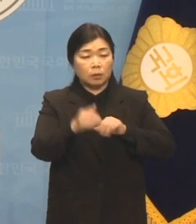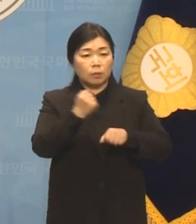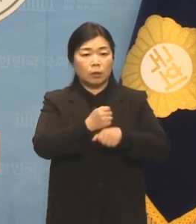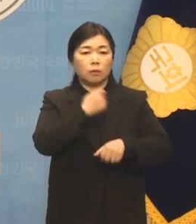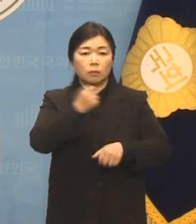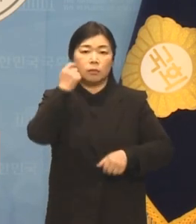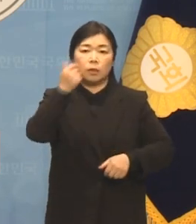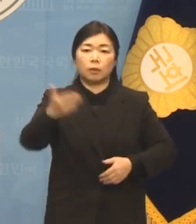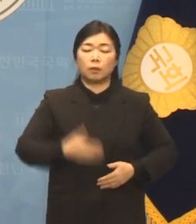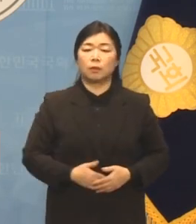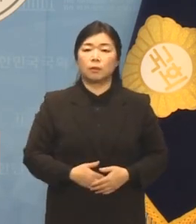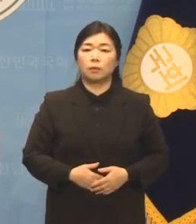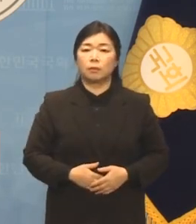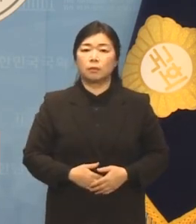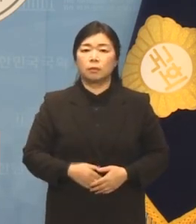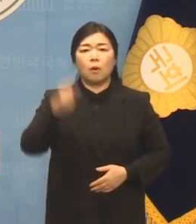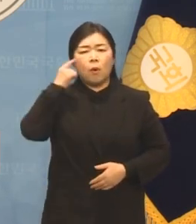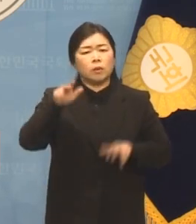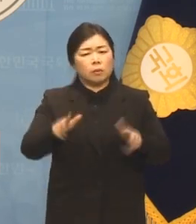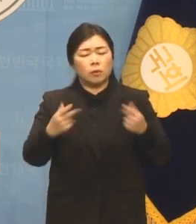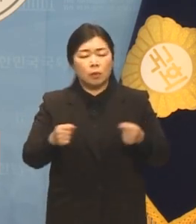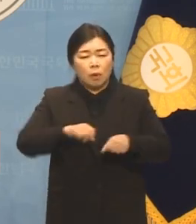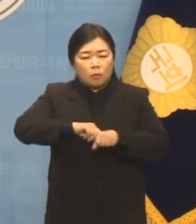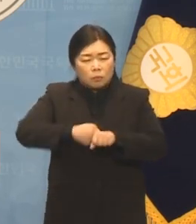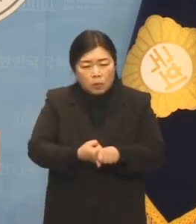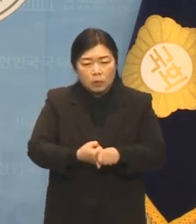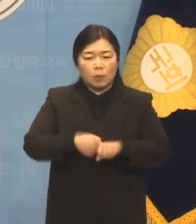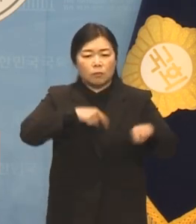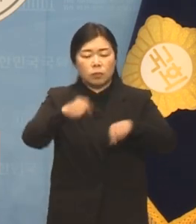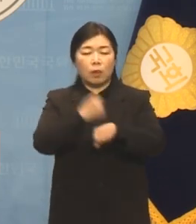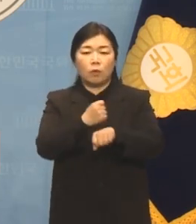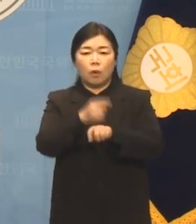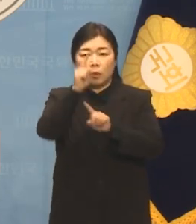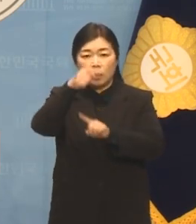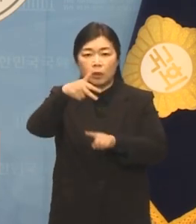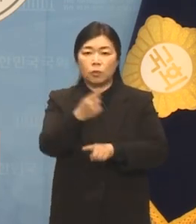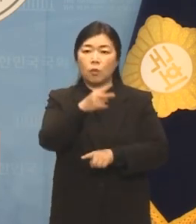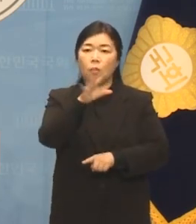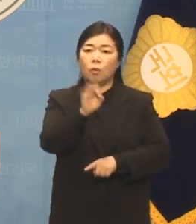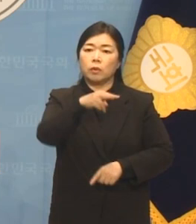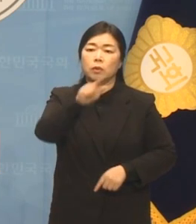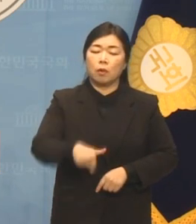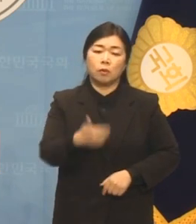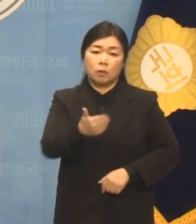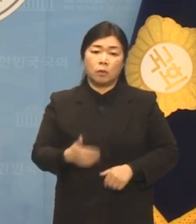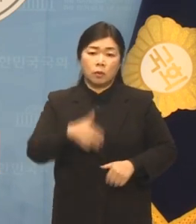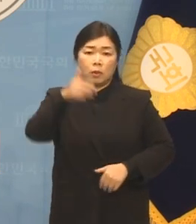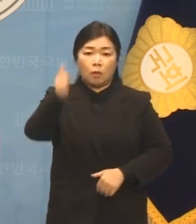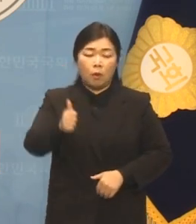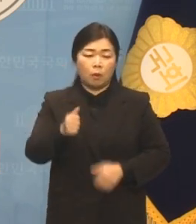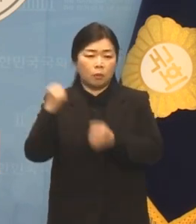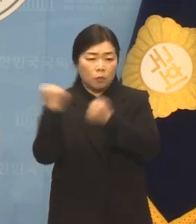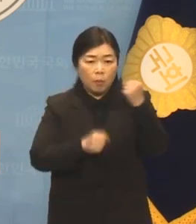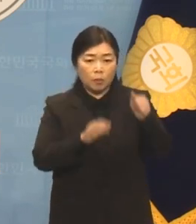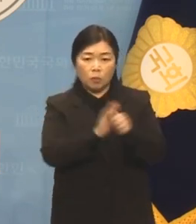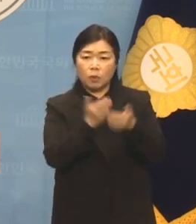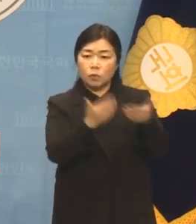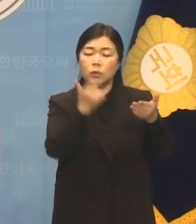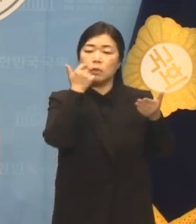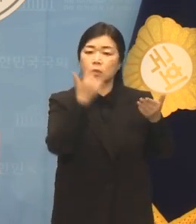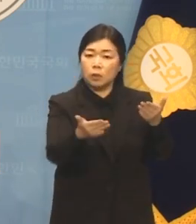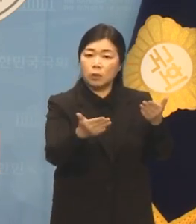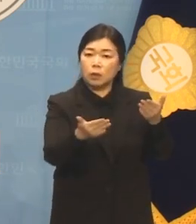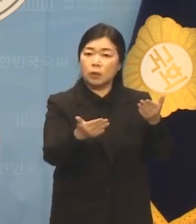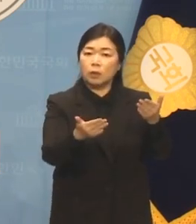윤석열 대통령은 왜 이렇게까지 무리수를 두며 이종섭 전 장관을 도피시켰는지 묻는 국민의